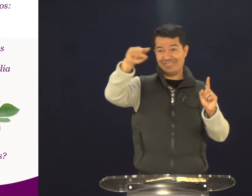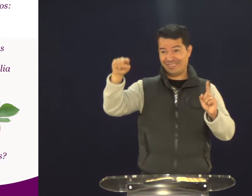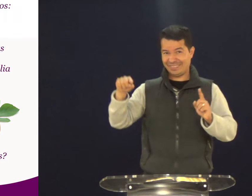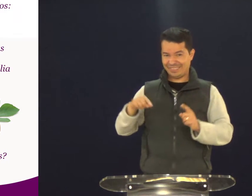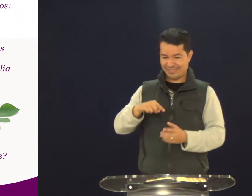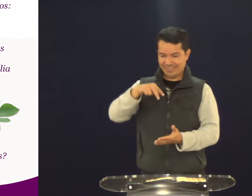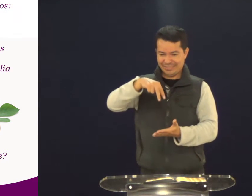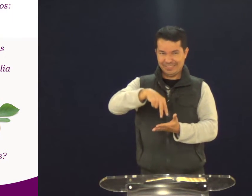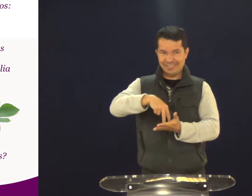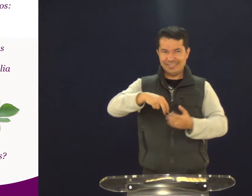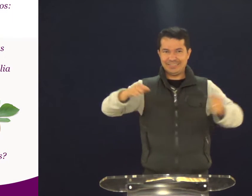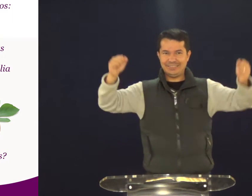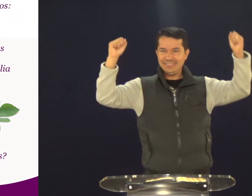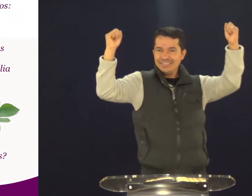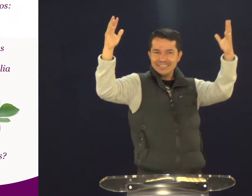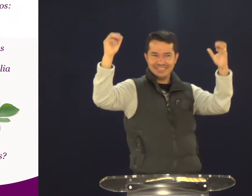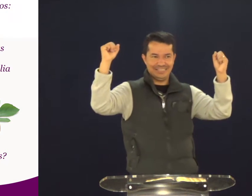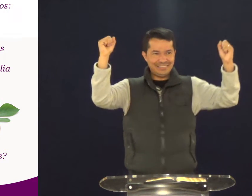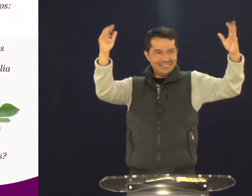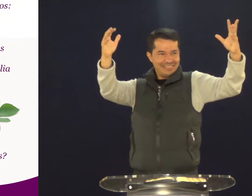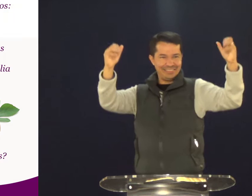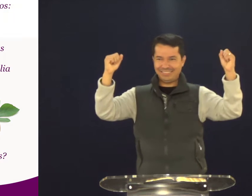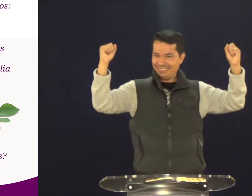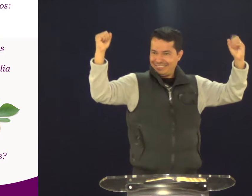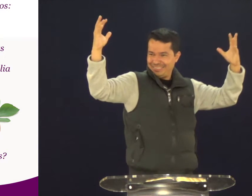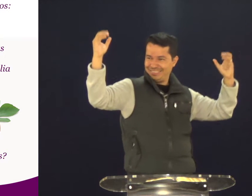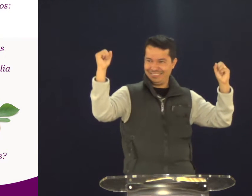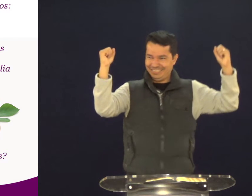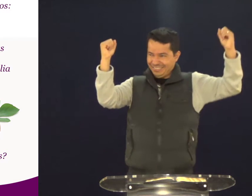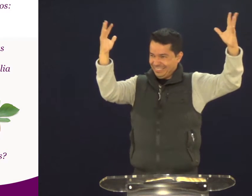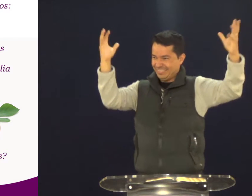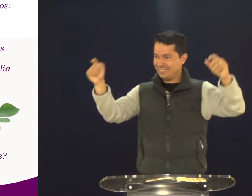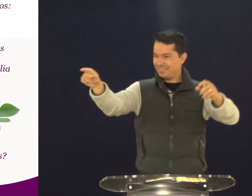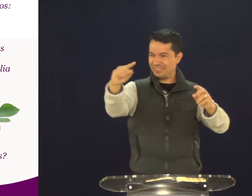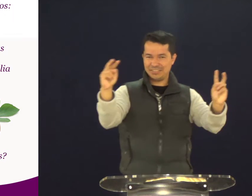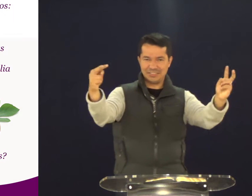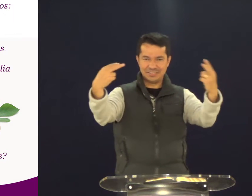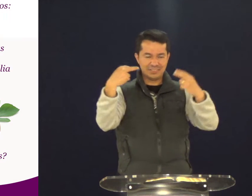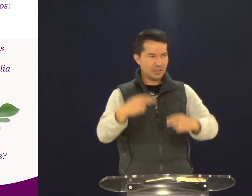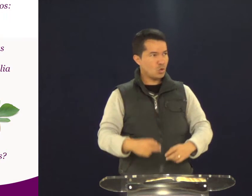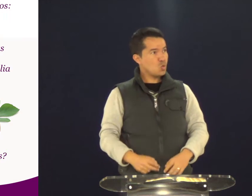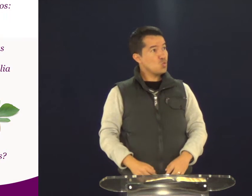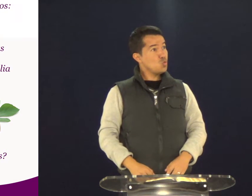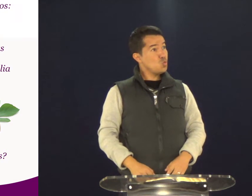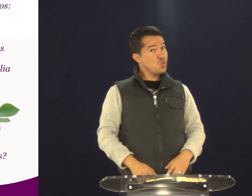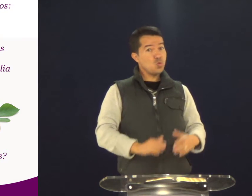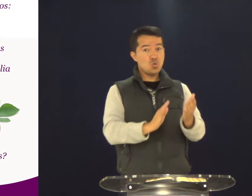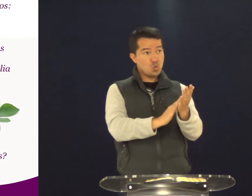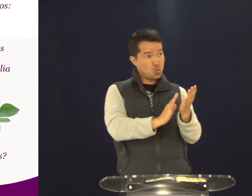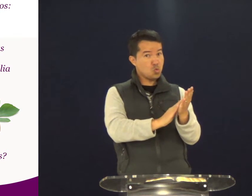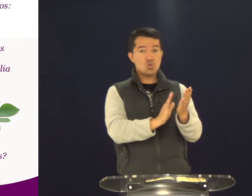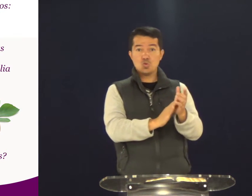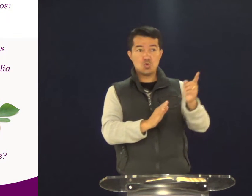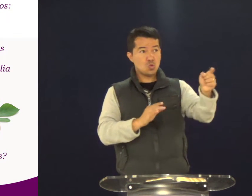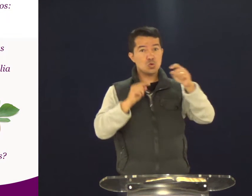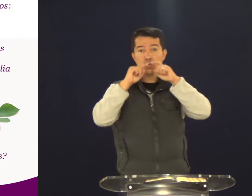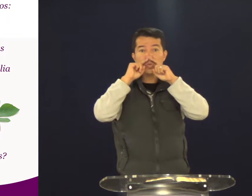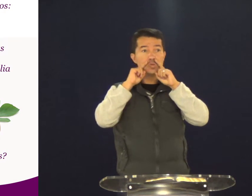Mas, veja, quando eu chego aqui, faço sinais e preparo e tudo. E você olha, uau,